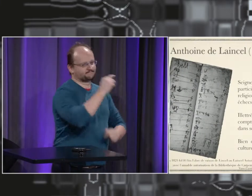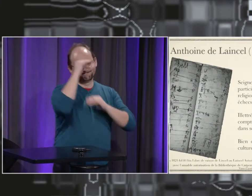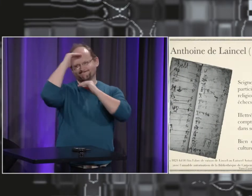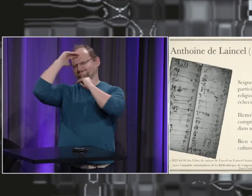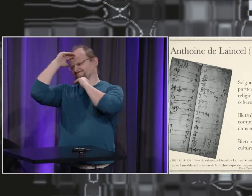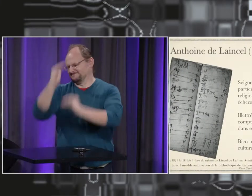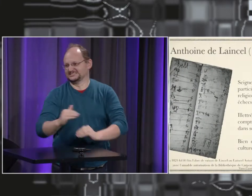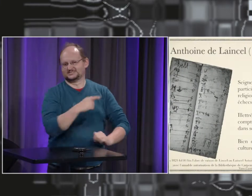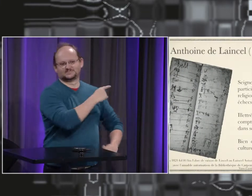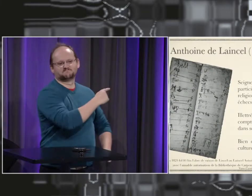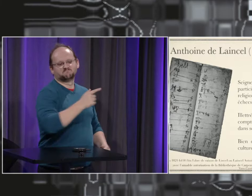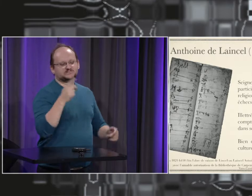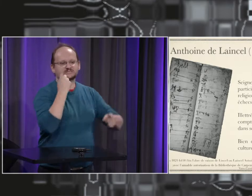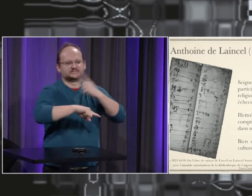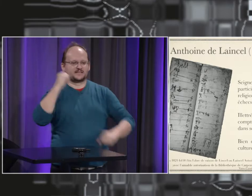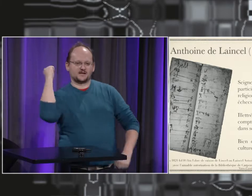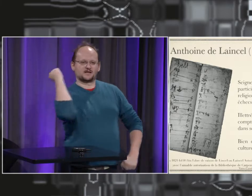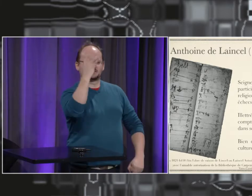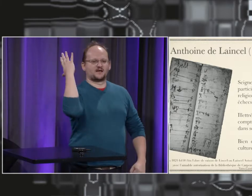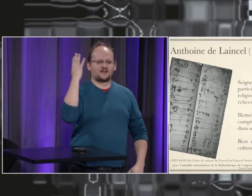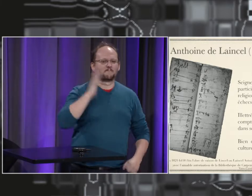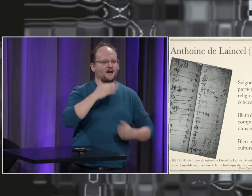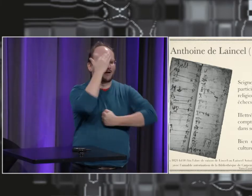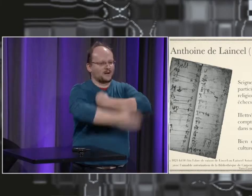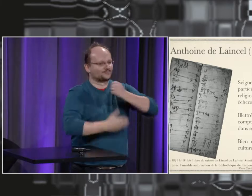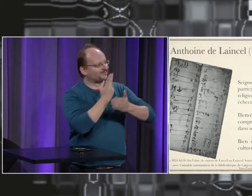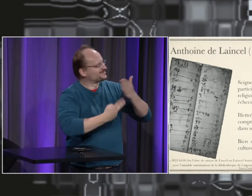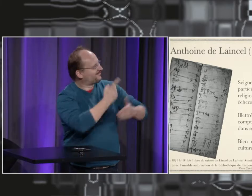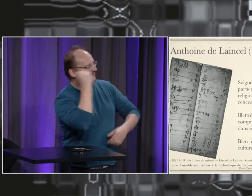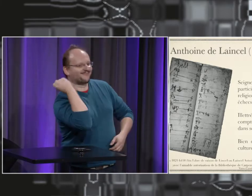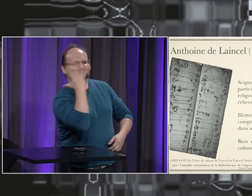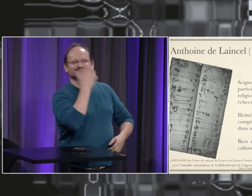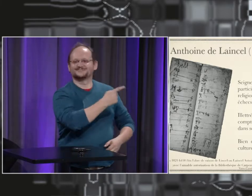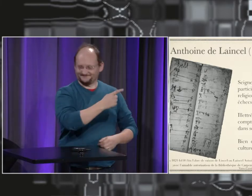Un exemple que j'adore, un exemple du chevalier Lincelle,